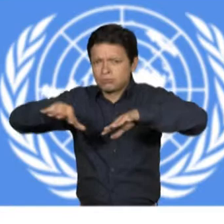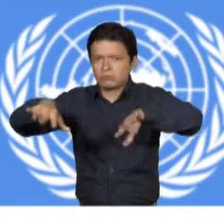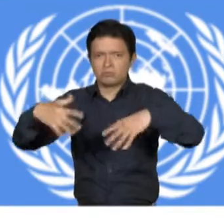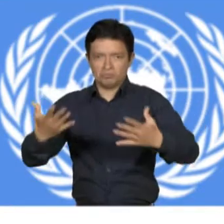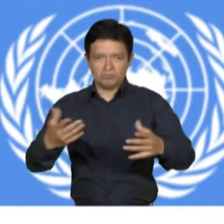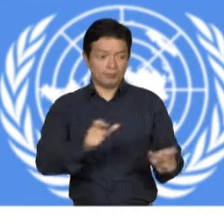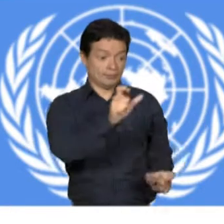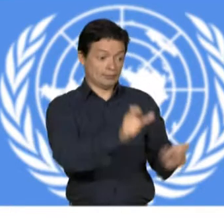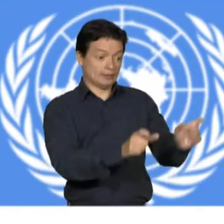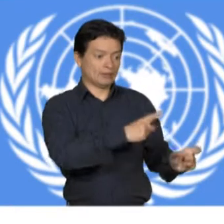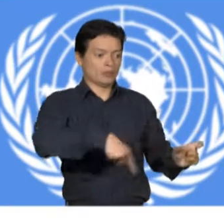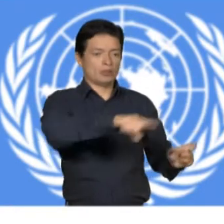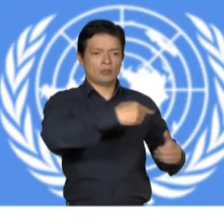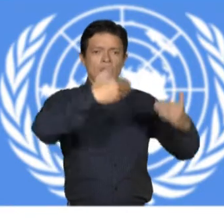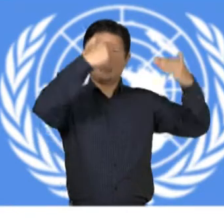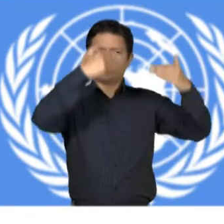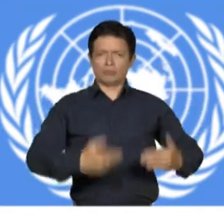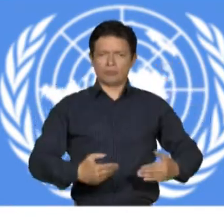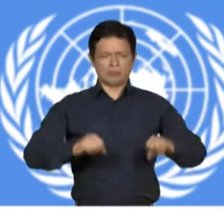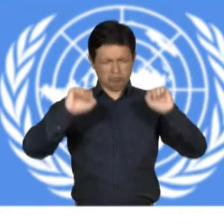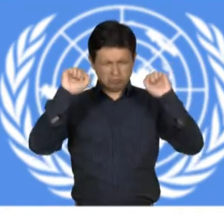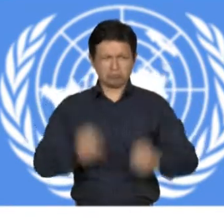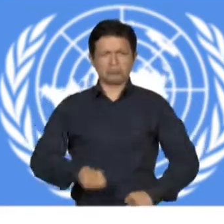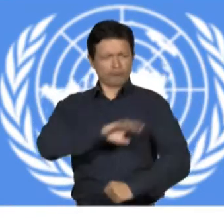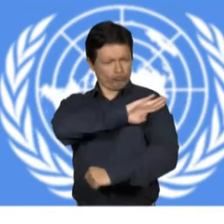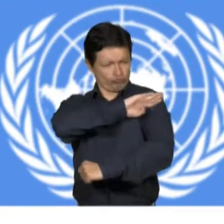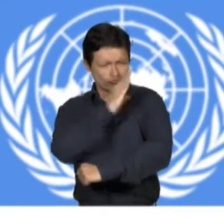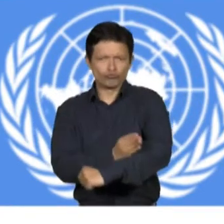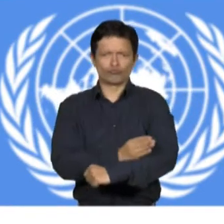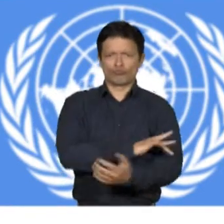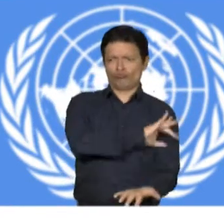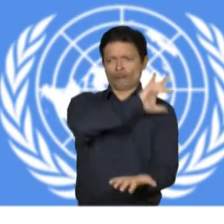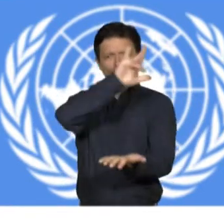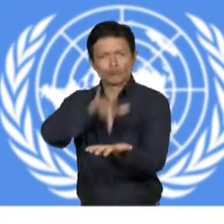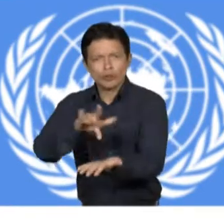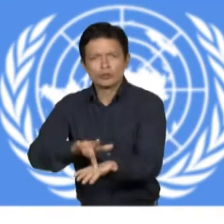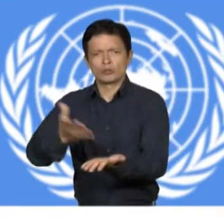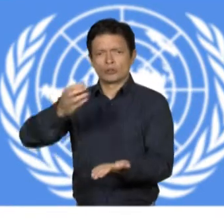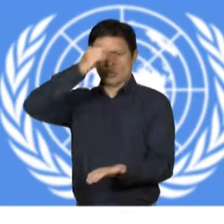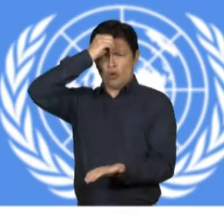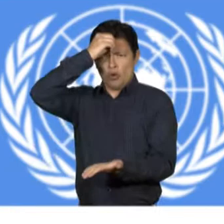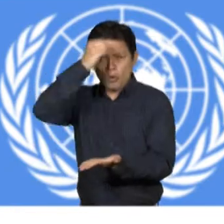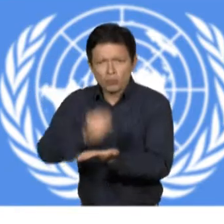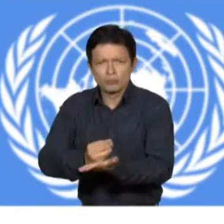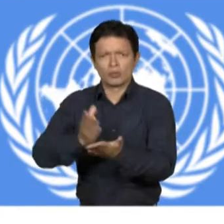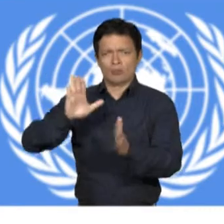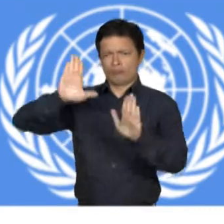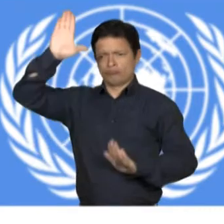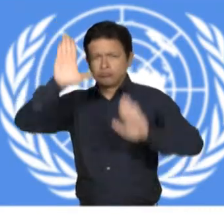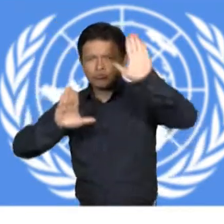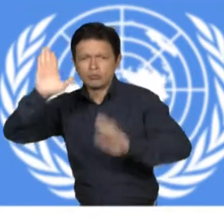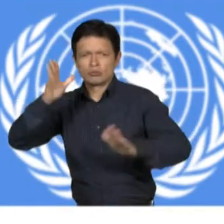Promover la toma de conciencia respecto de las capacidades y aportaciones de las personas con discapacidad.